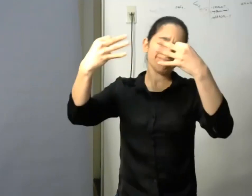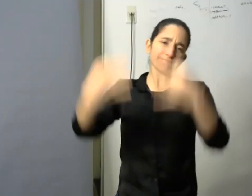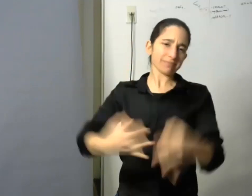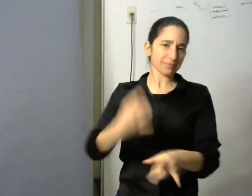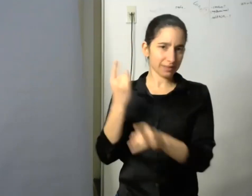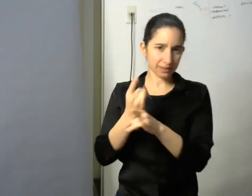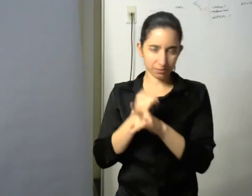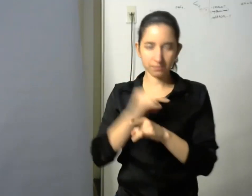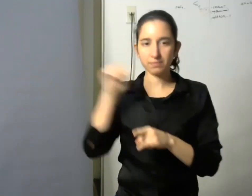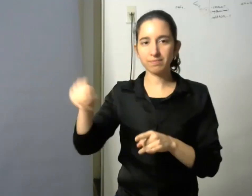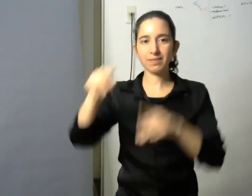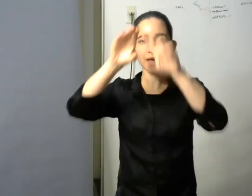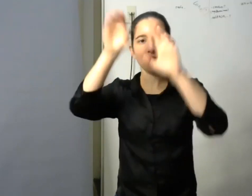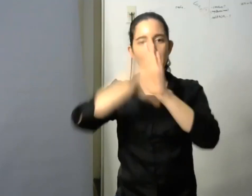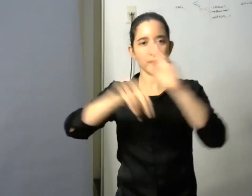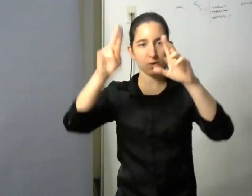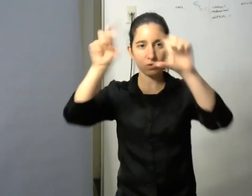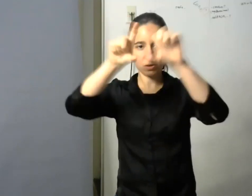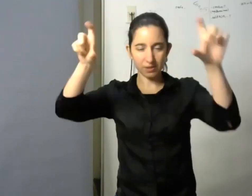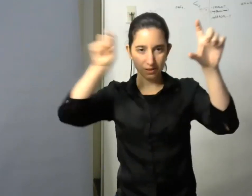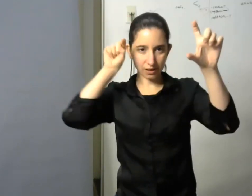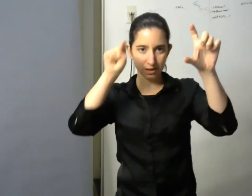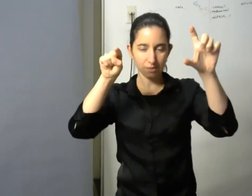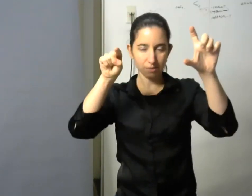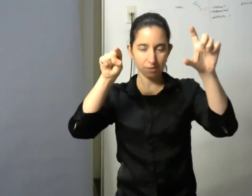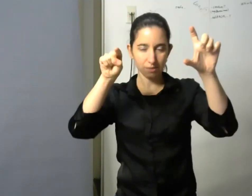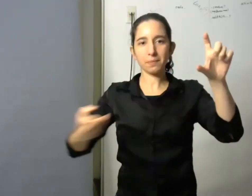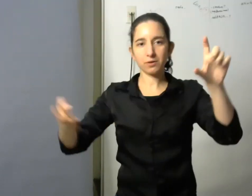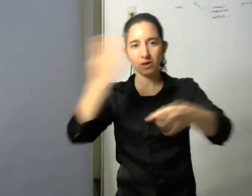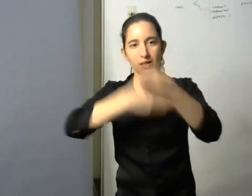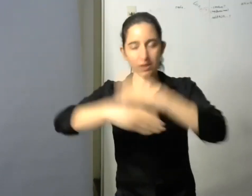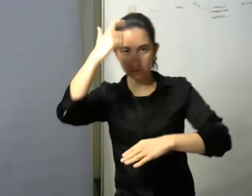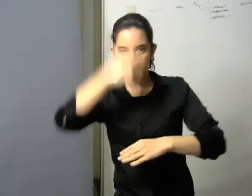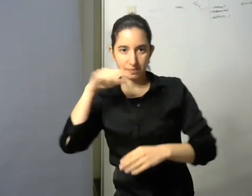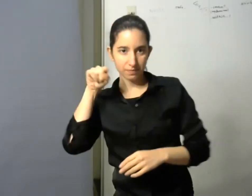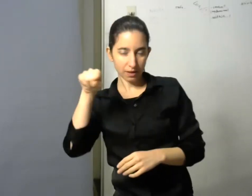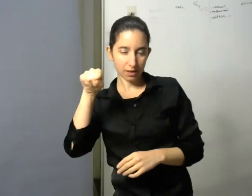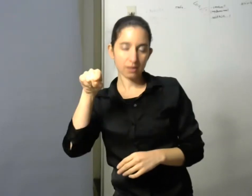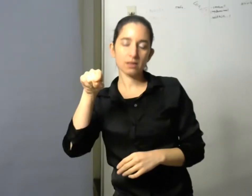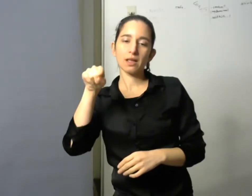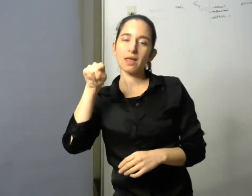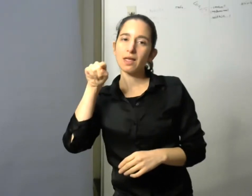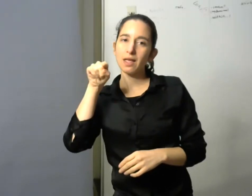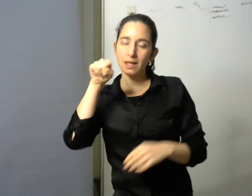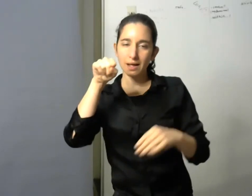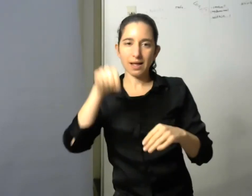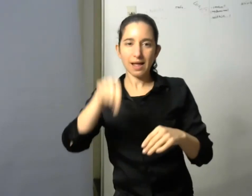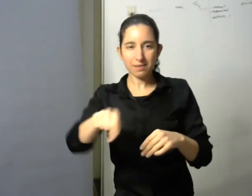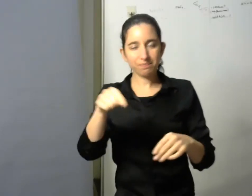producción de materiales accesibles para personas con discapacidad visual estado de la cuestión y nuevas oportunidades